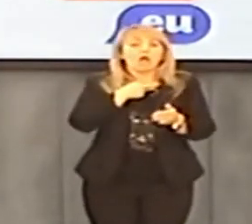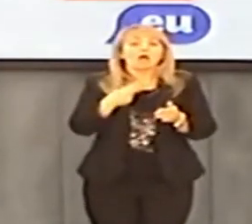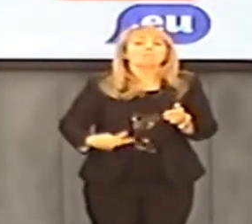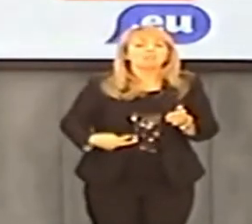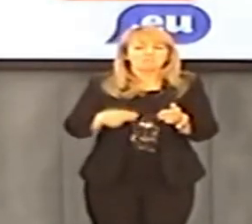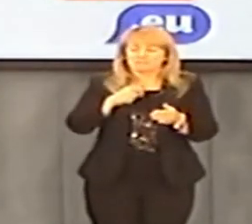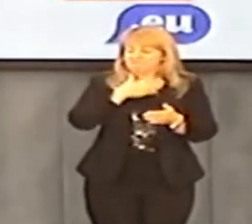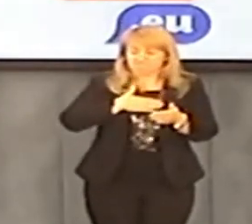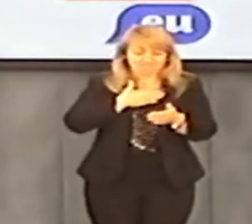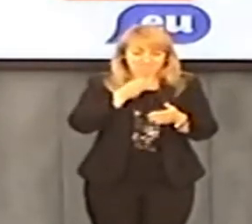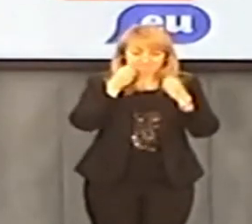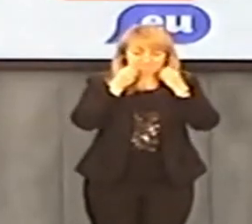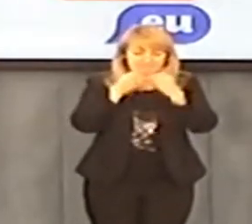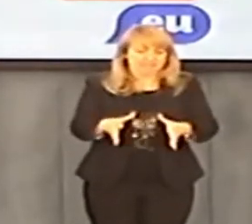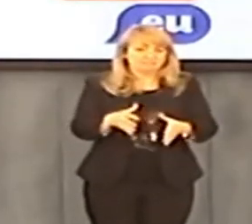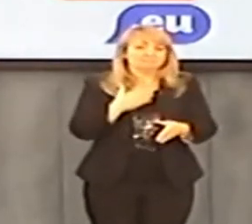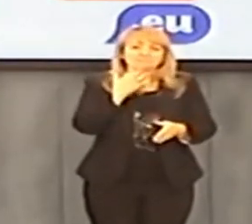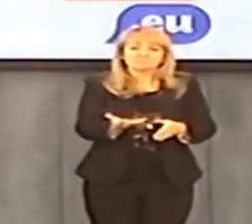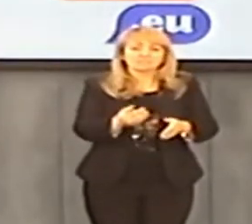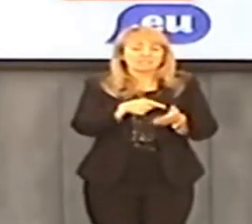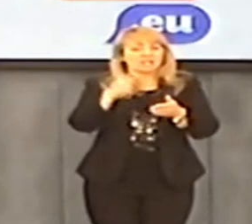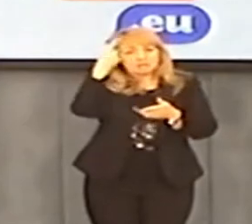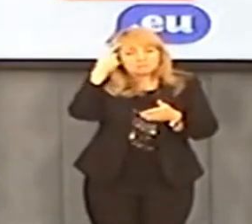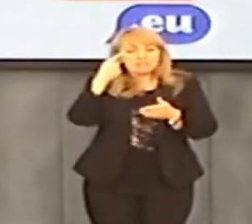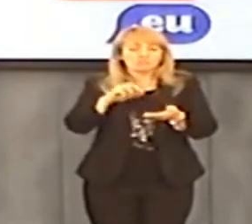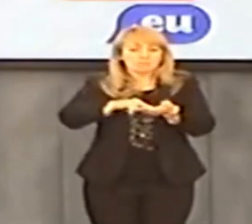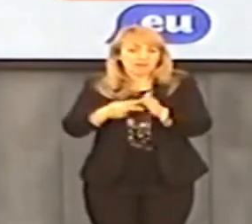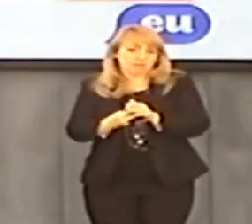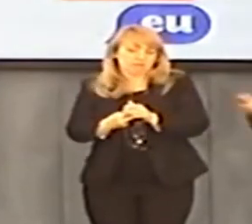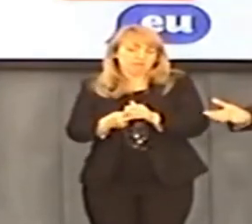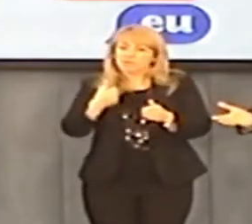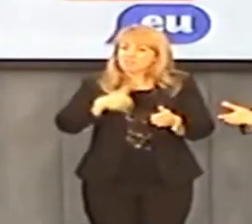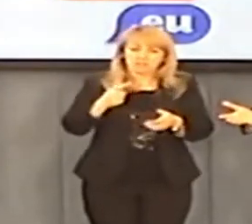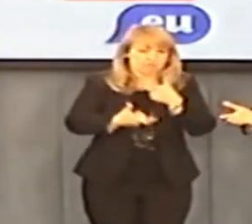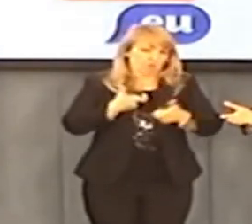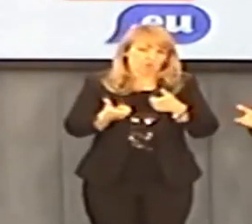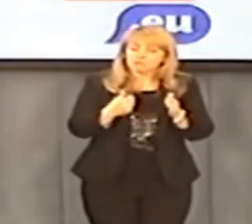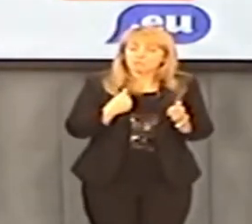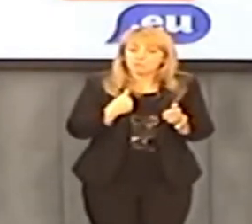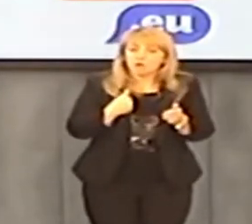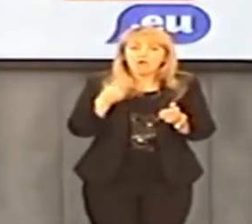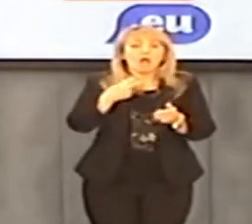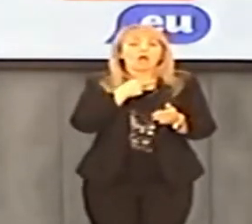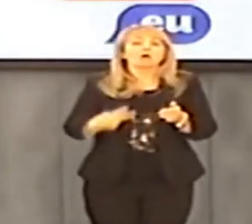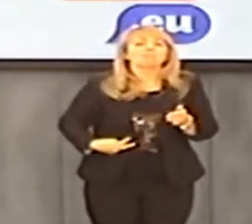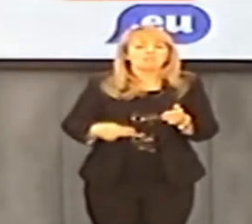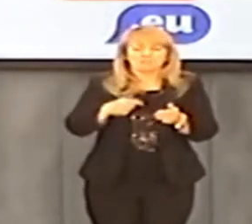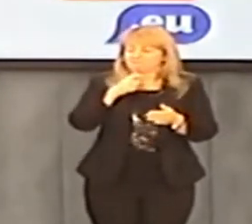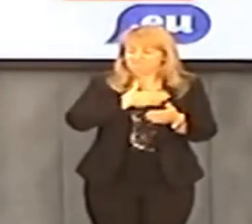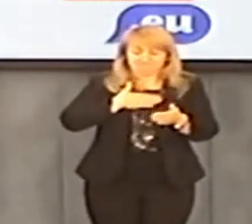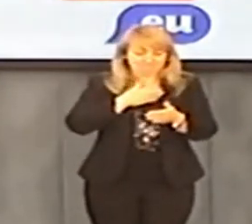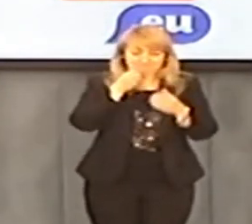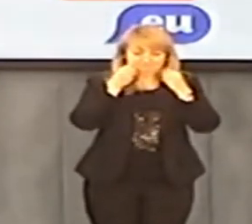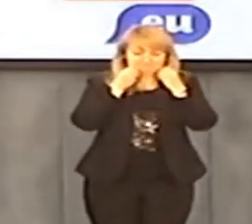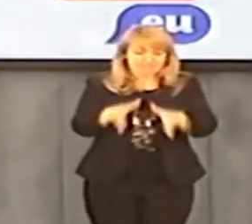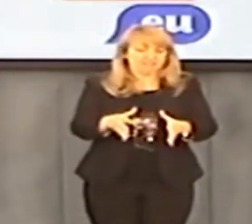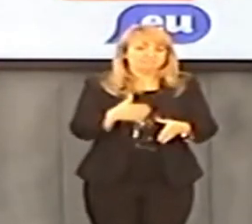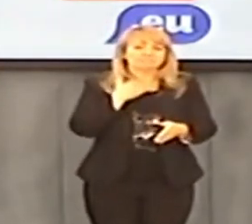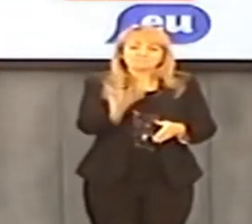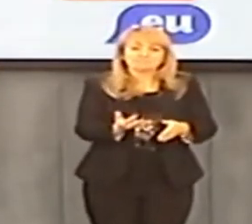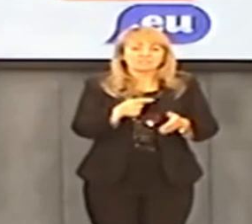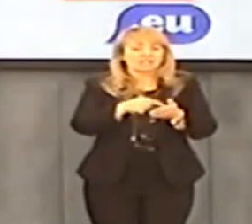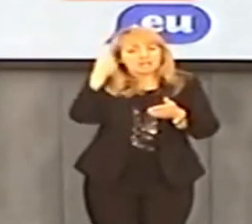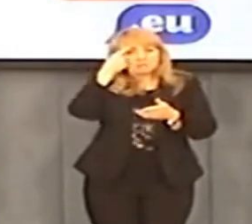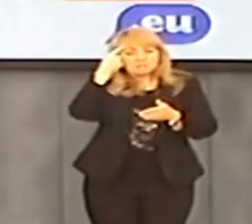strategiczną. U Tusk się brzydzi myślą strategiczną, bo myśl strategiczna to jest odpowiedzialność. Wtedy jakbyśmy coś